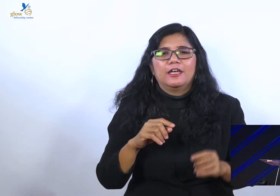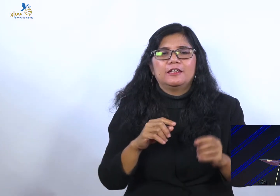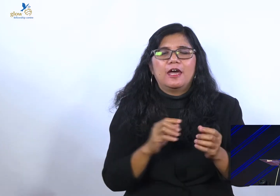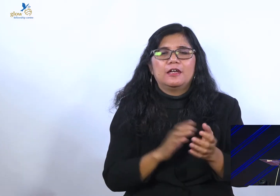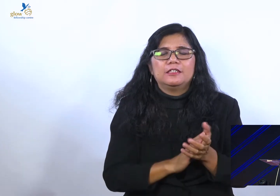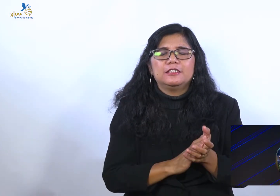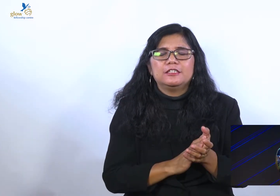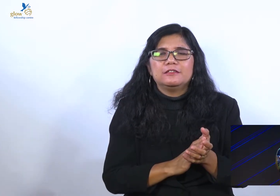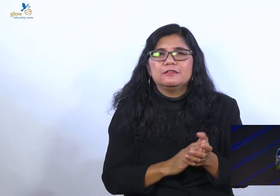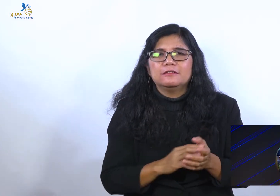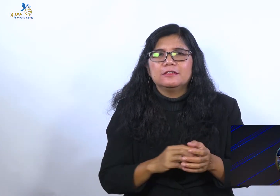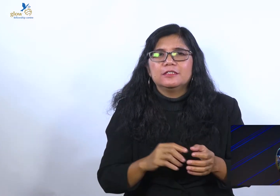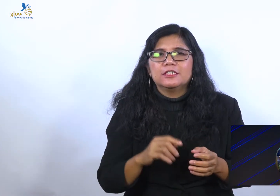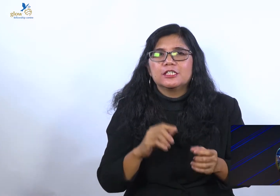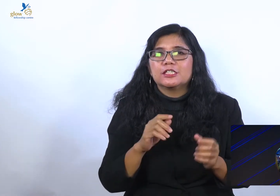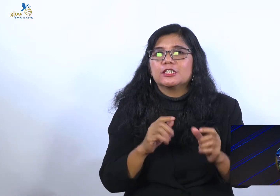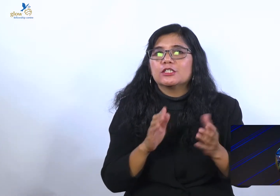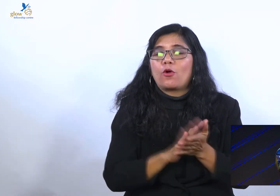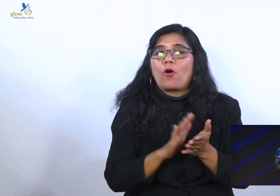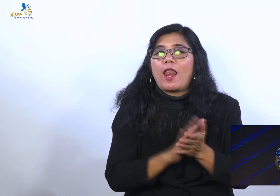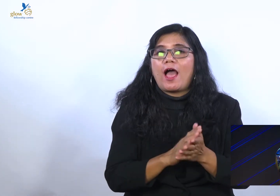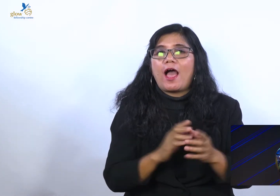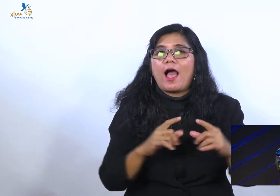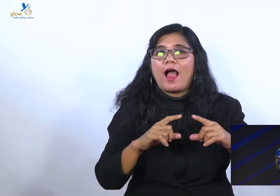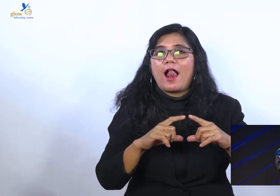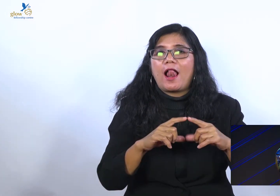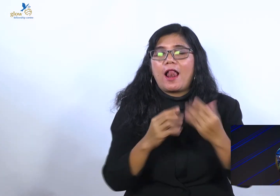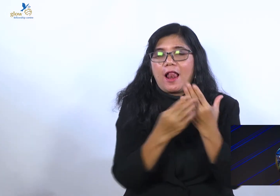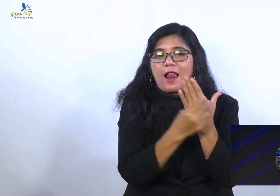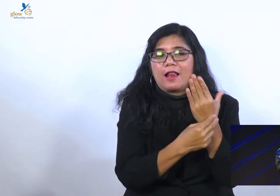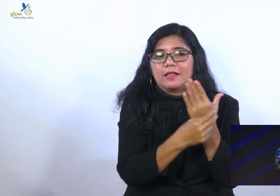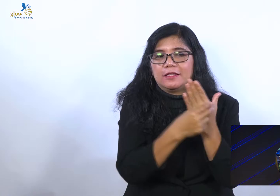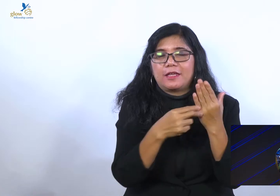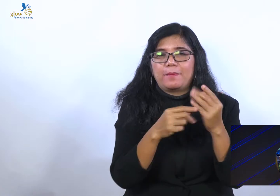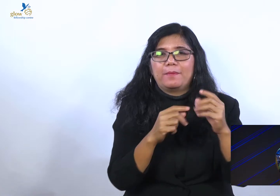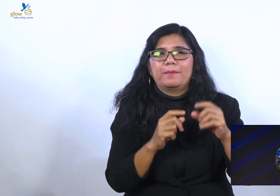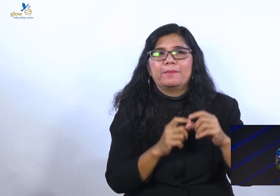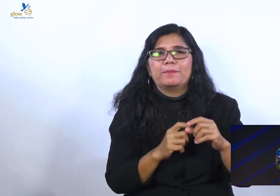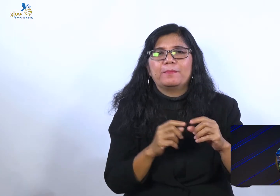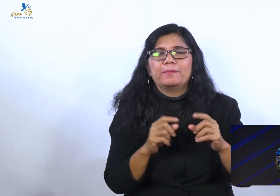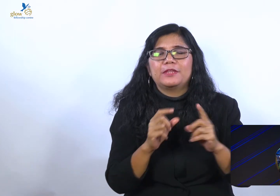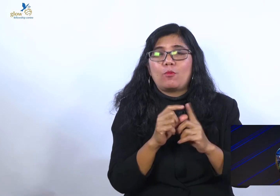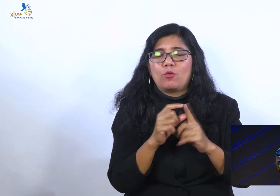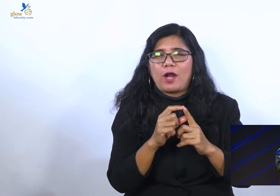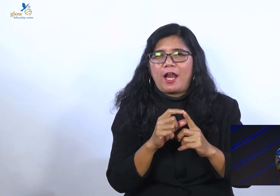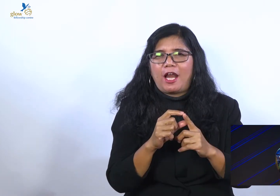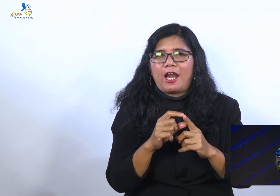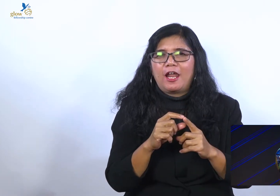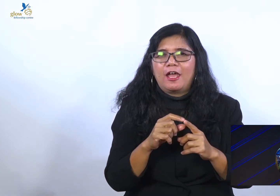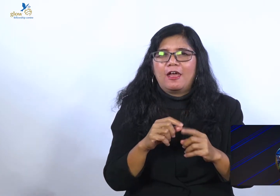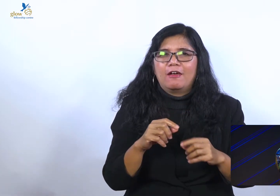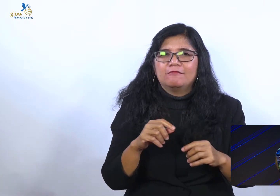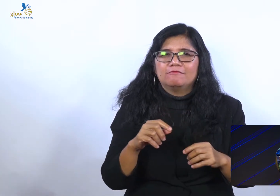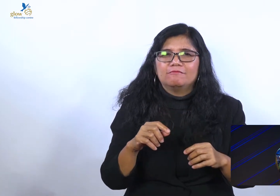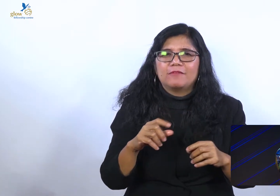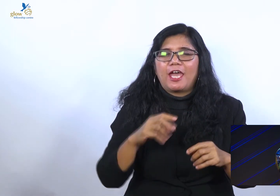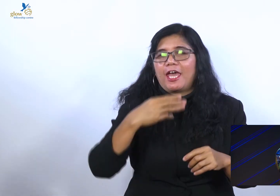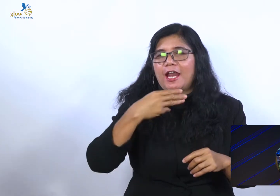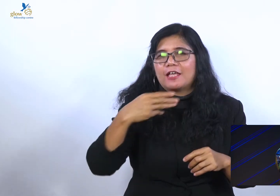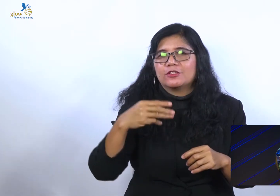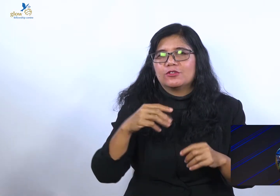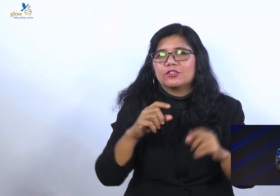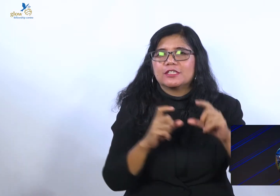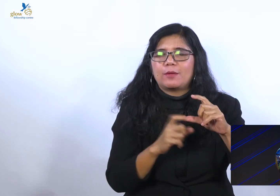Sabdono, dia karang lagu, ya kan. Suka-suka-suka-mu Tuhan, suka-suka-mu